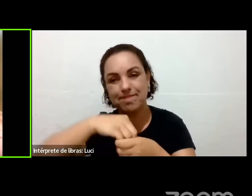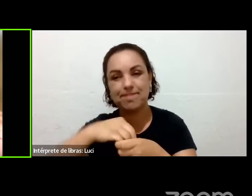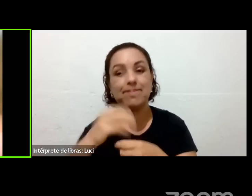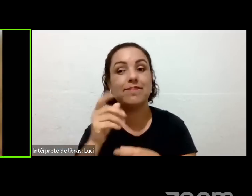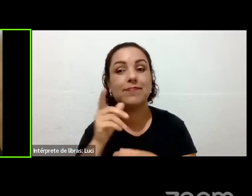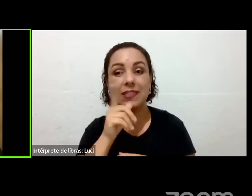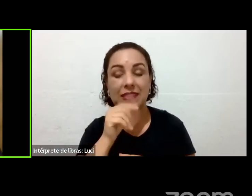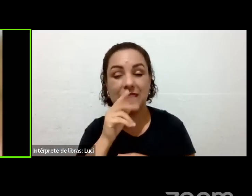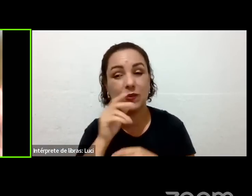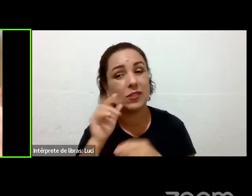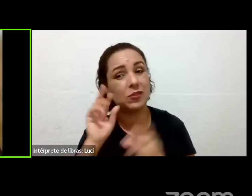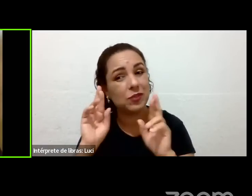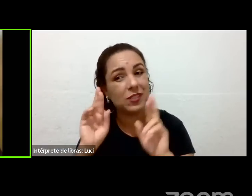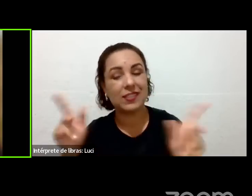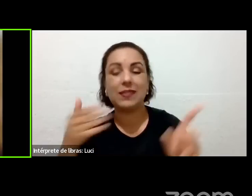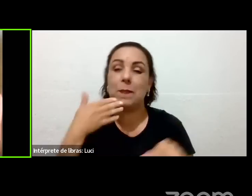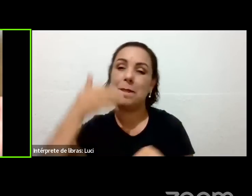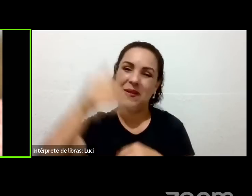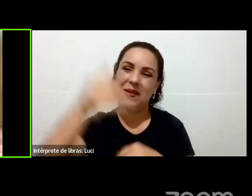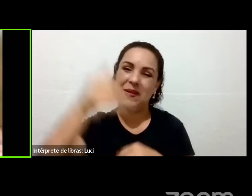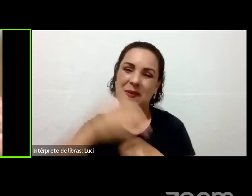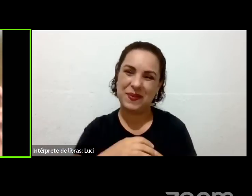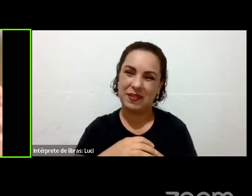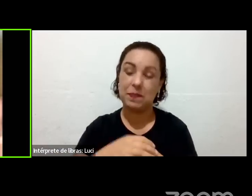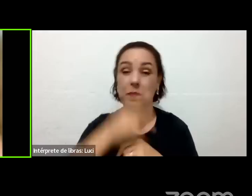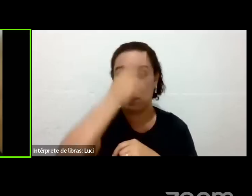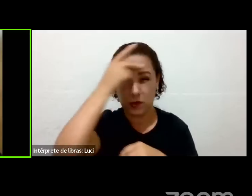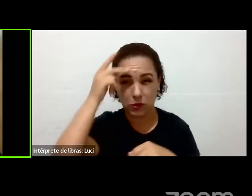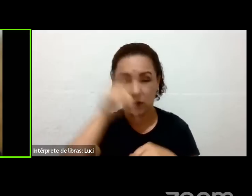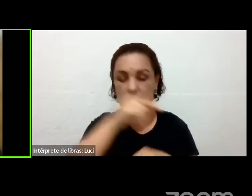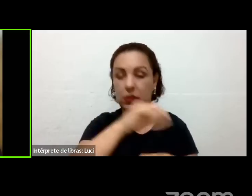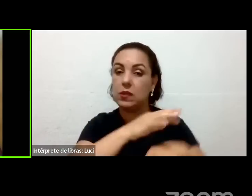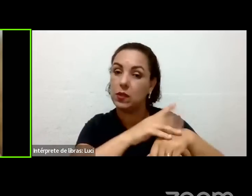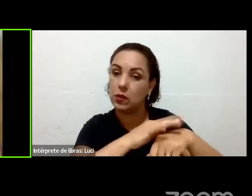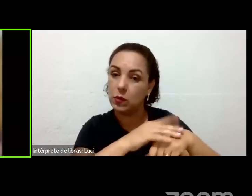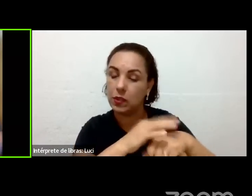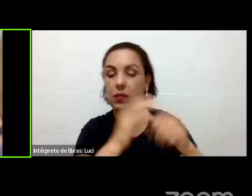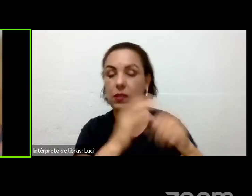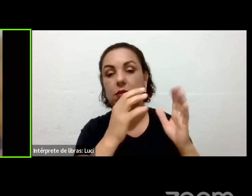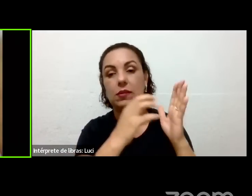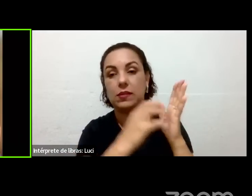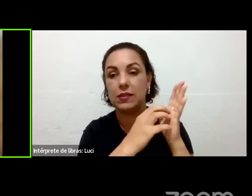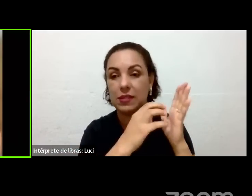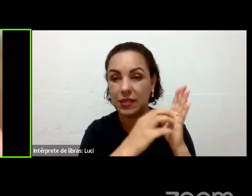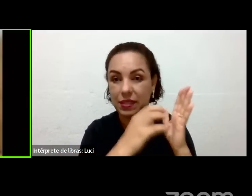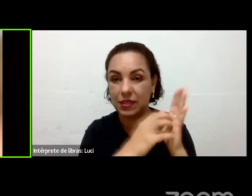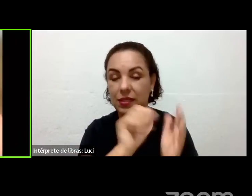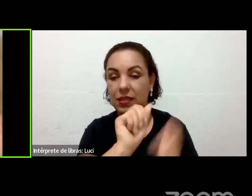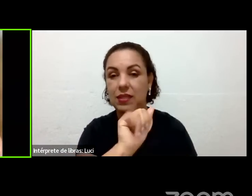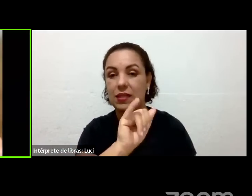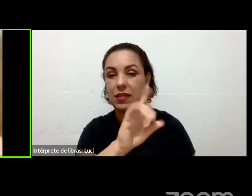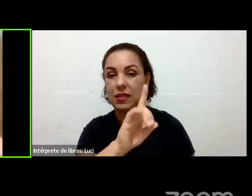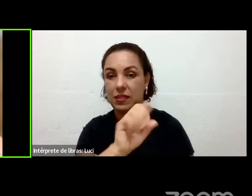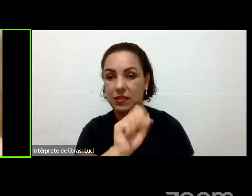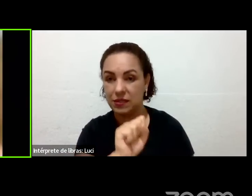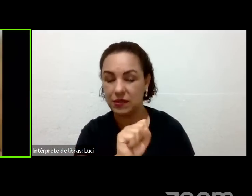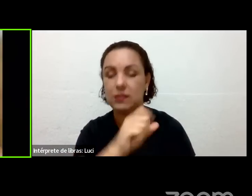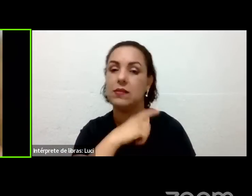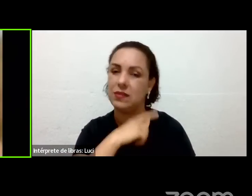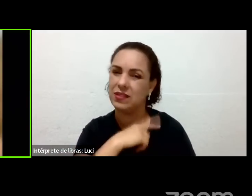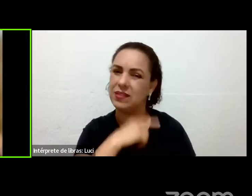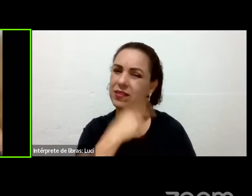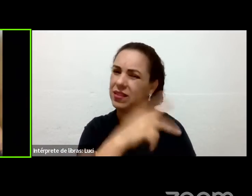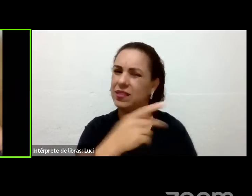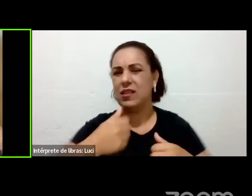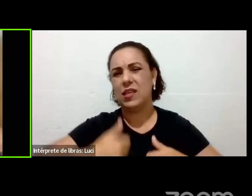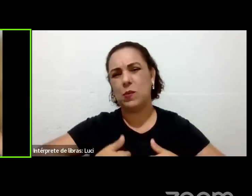imunidade. Vira e mexe, eles estão com alguma patologia, uma gripe, uma... Então, vai aumentar a imunidade. Ele não vai deixar de tomar os remédios, mas